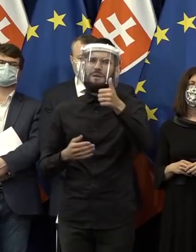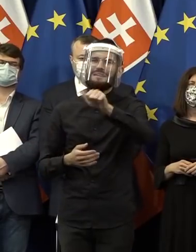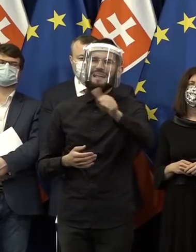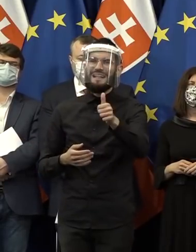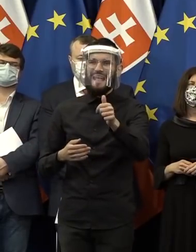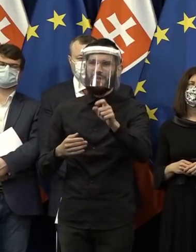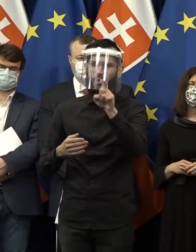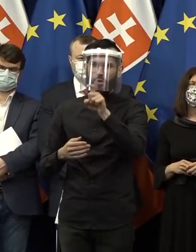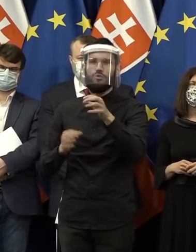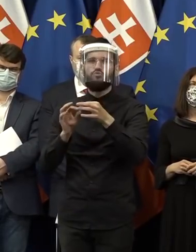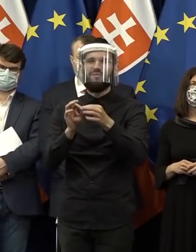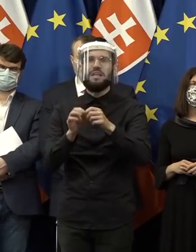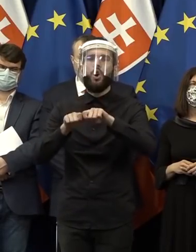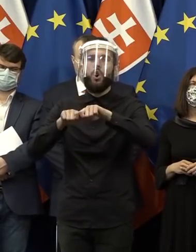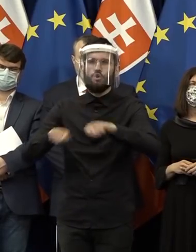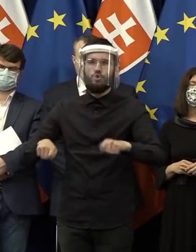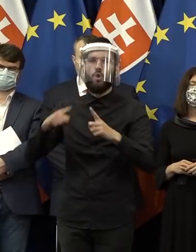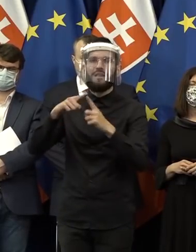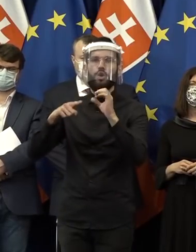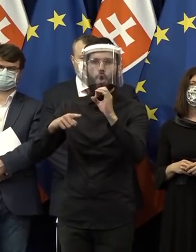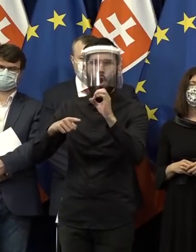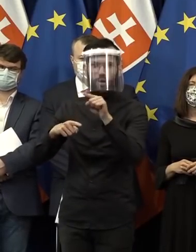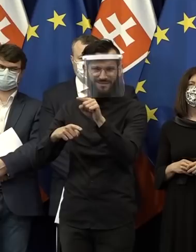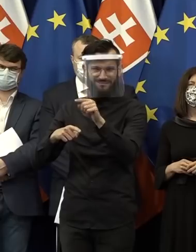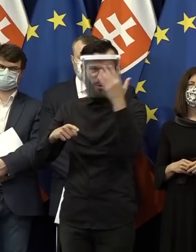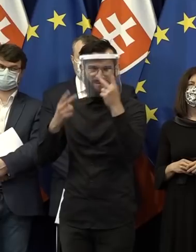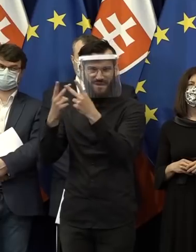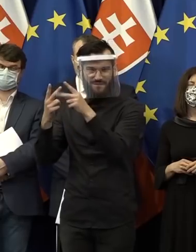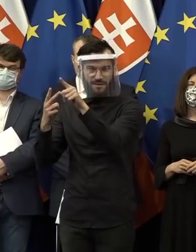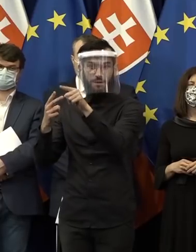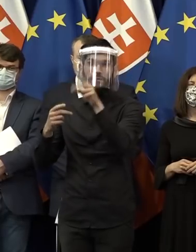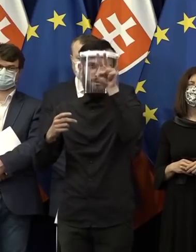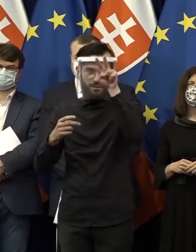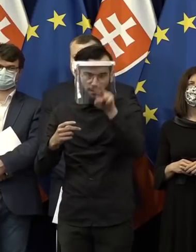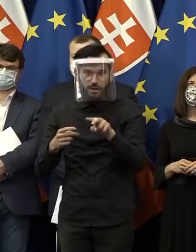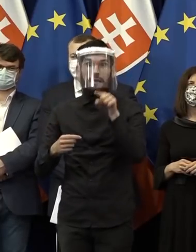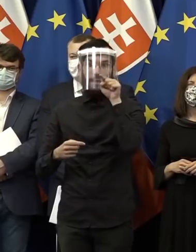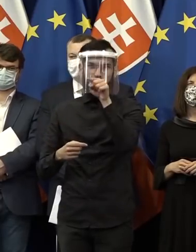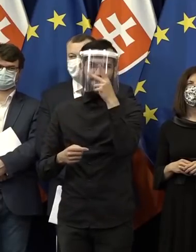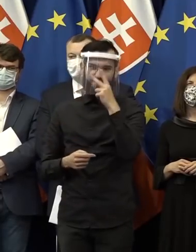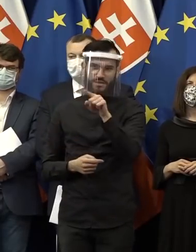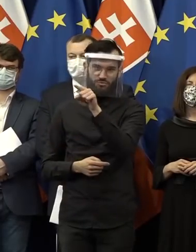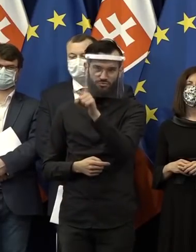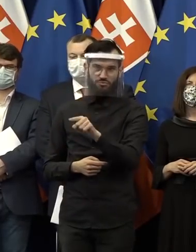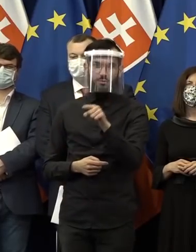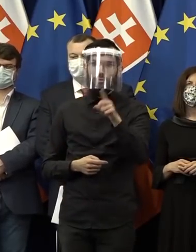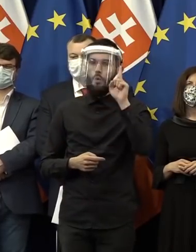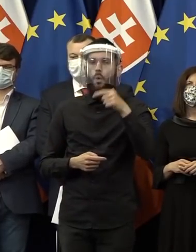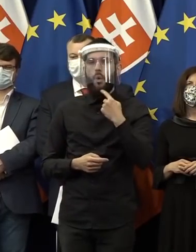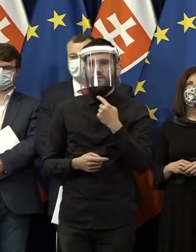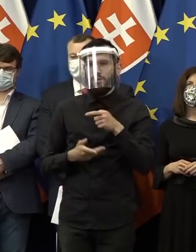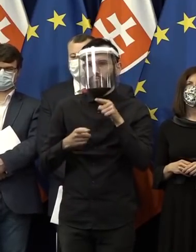otázok zrozhodní to. Každá jedna, keď si ju zoberiete a poznáte ich, tak je úplne by som povedal až taký